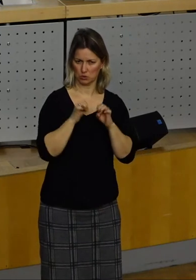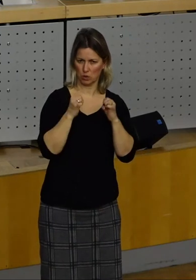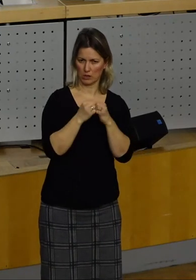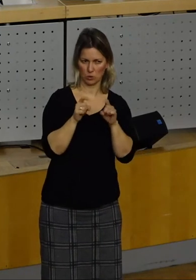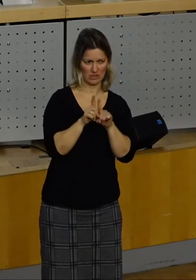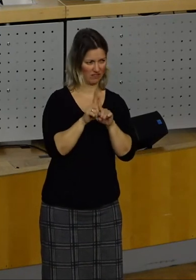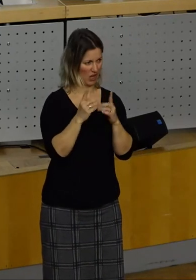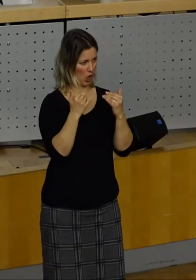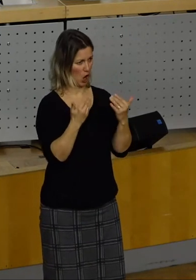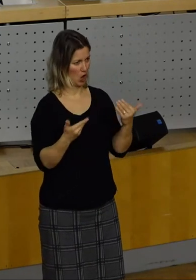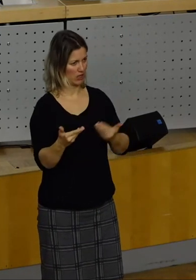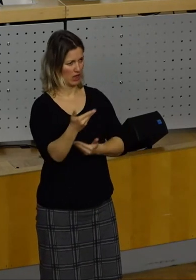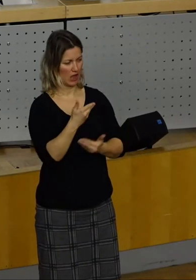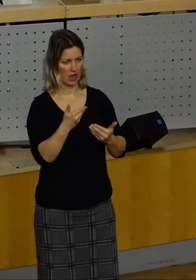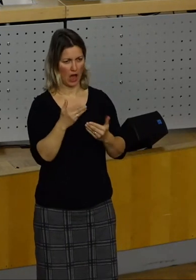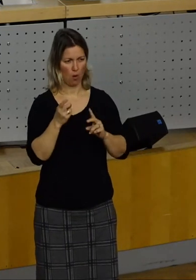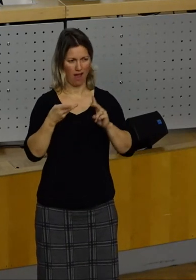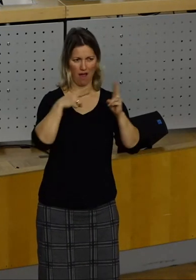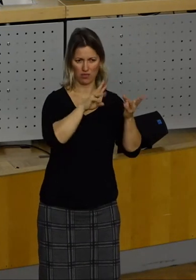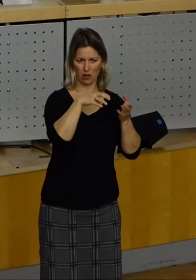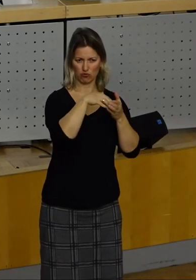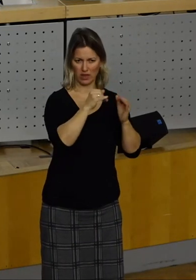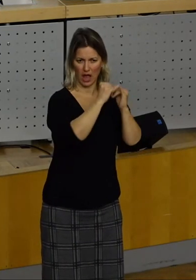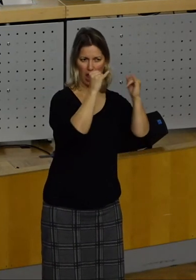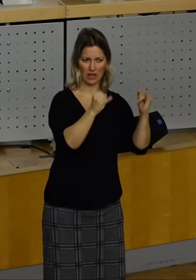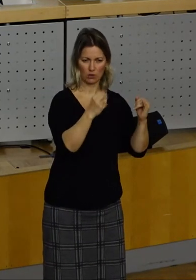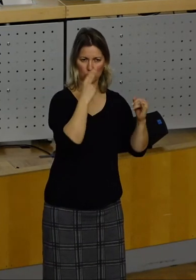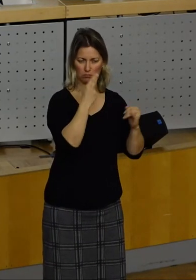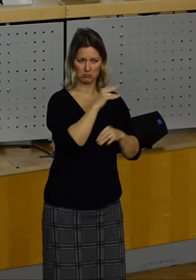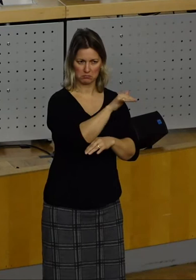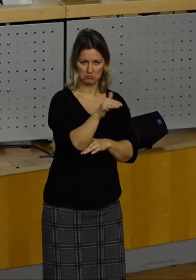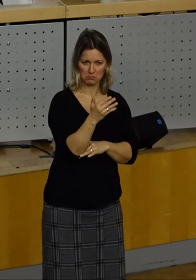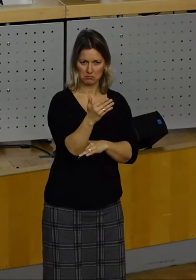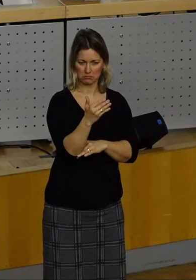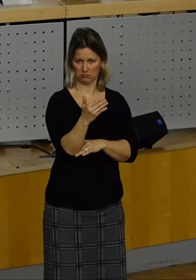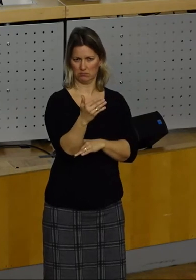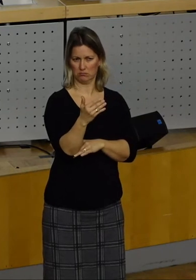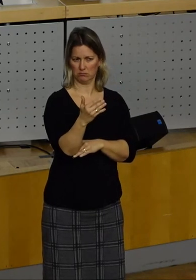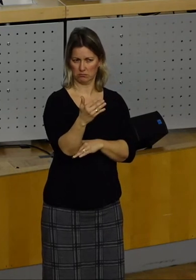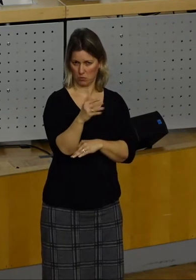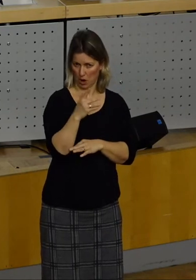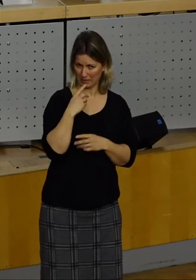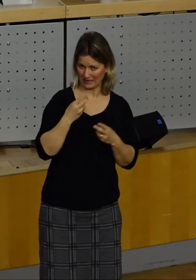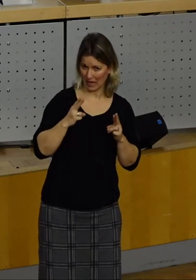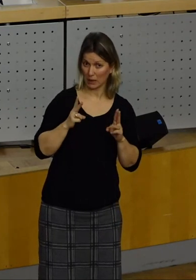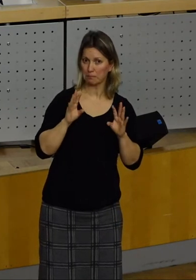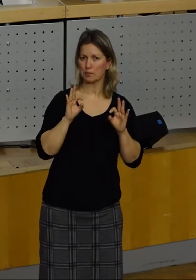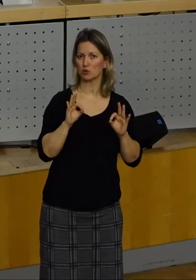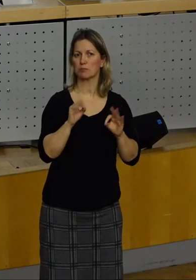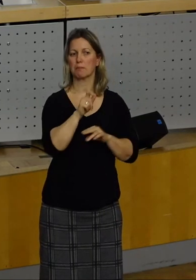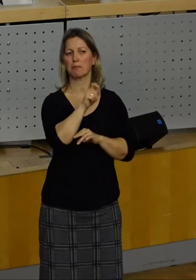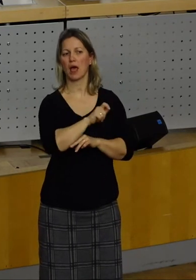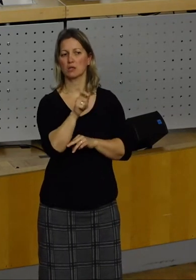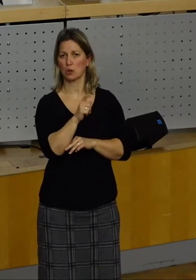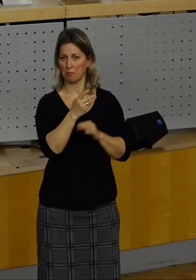heute hier im Rathaus und in anderen städtischen Einrichtungen vorherrscht, gibt es Sicherheit für Personen, die wichtiger sind